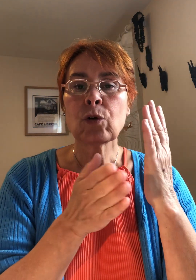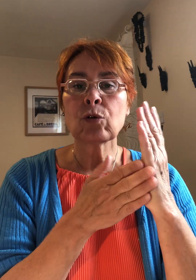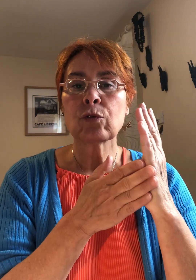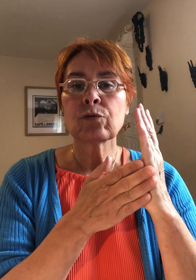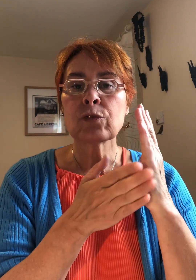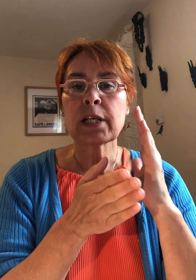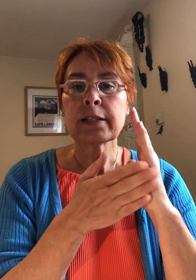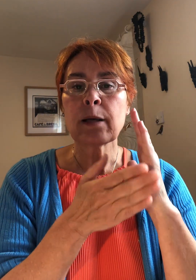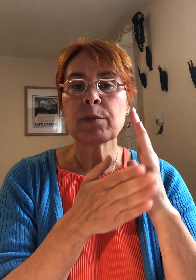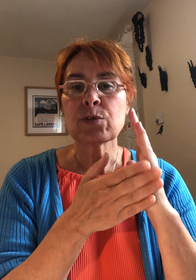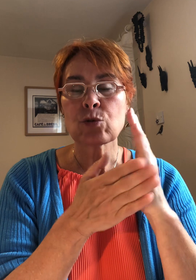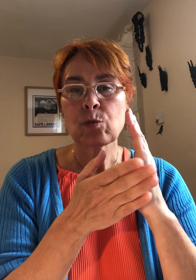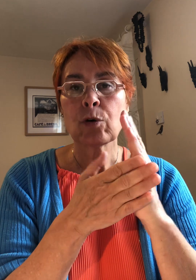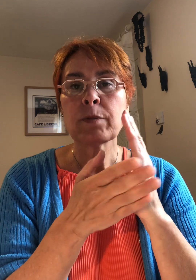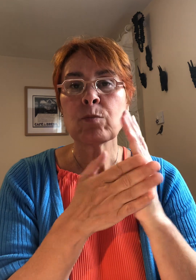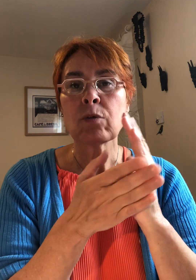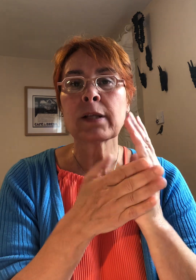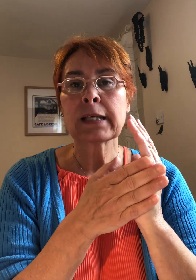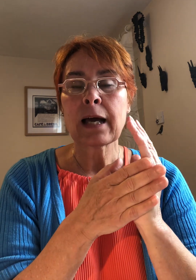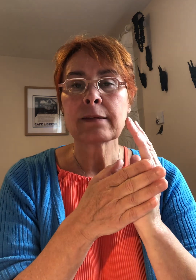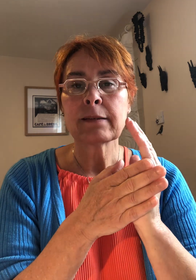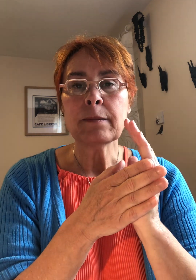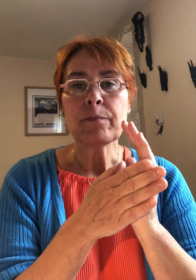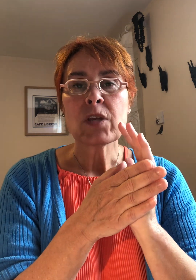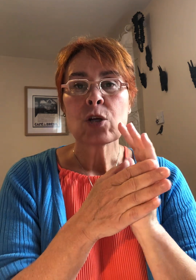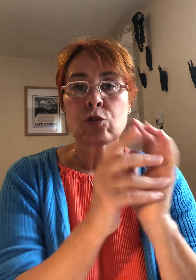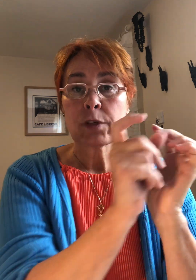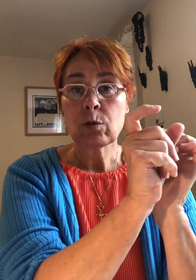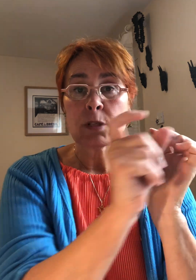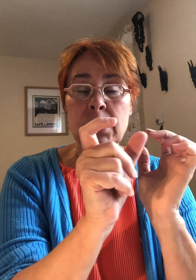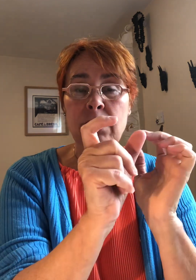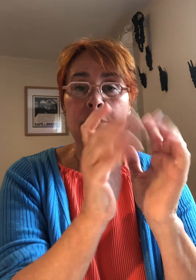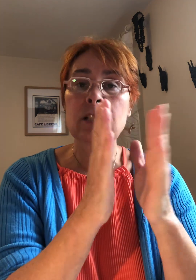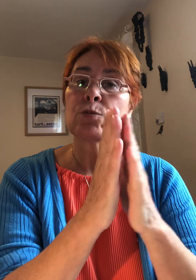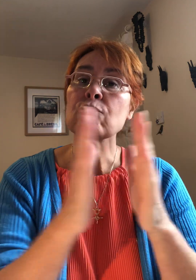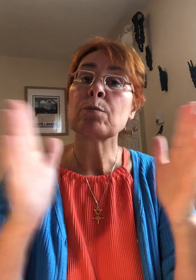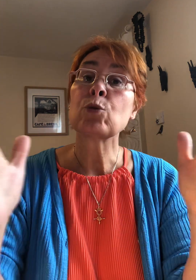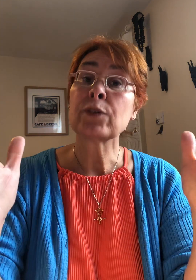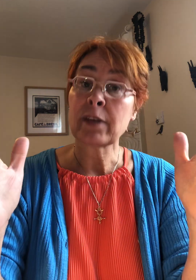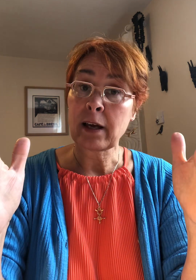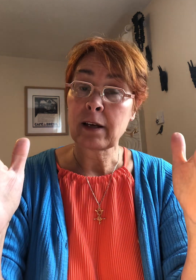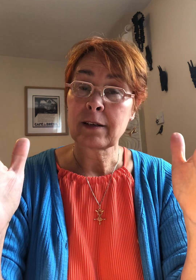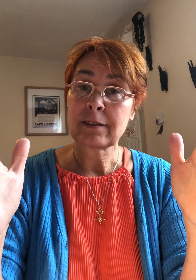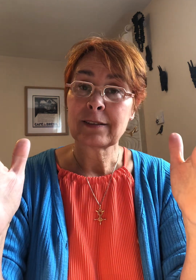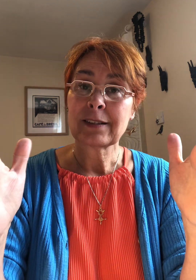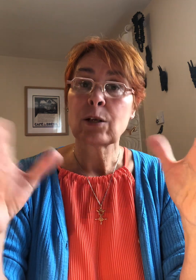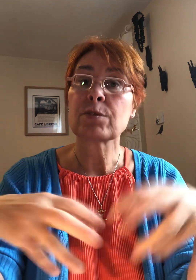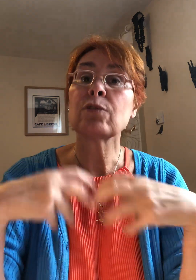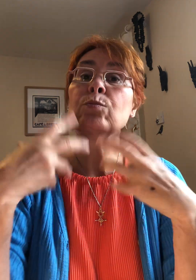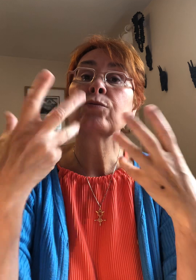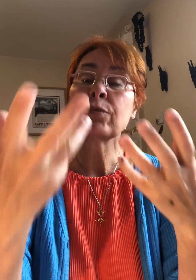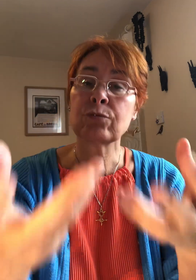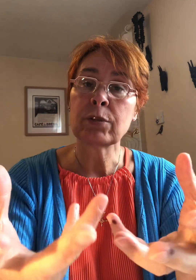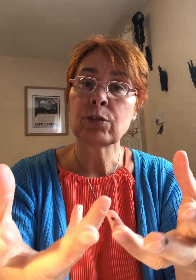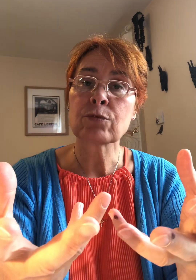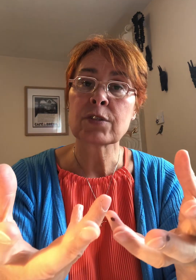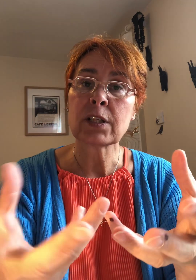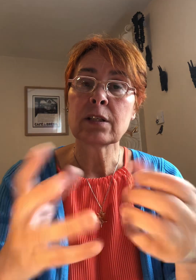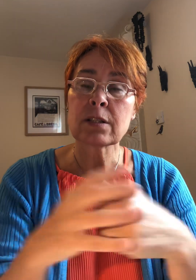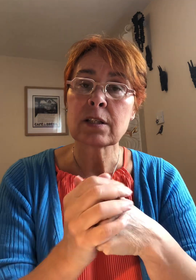que vous allez taper sur ce premier point de karaté je vais commencer la phrase et puis je vais me taire comme ça vous pouvez vous énoncer ce qui